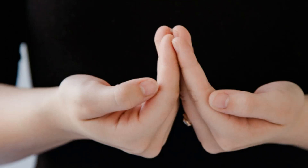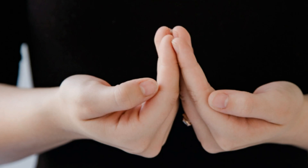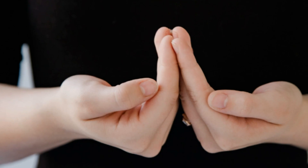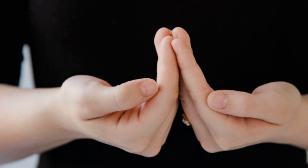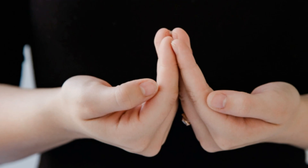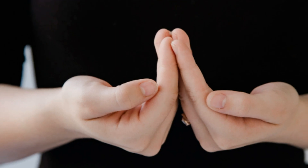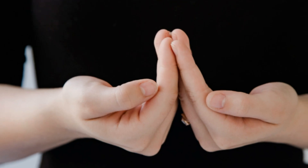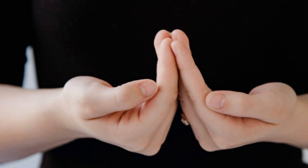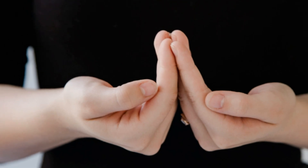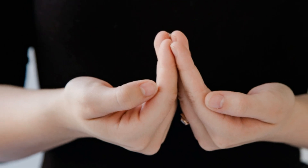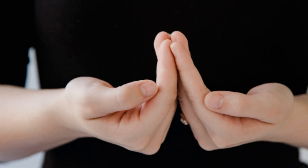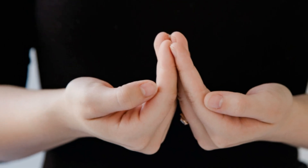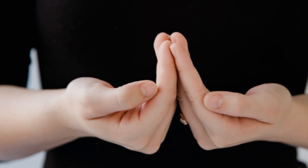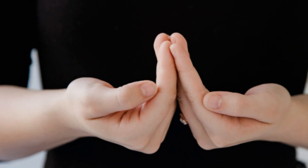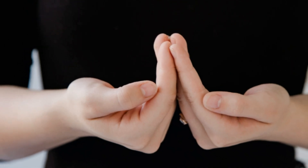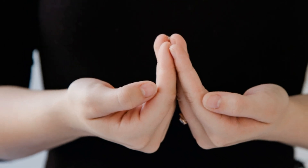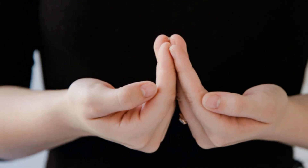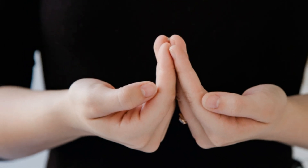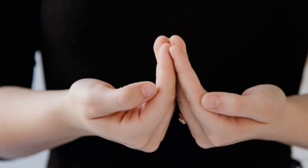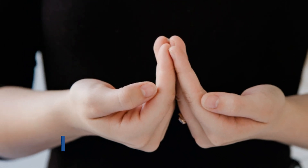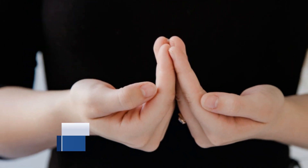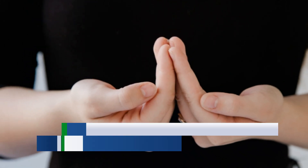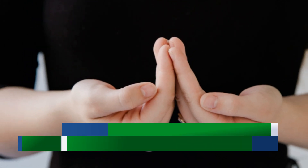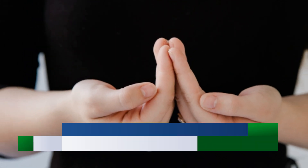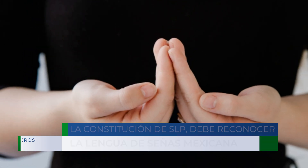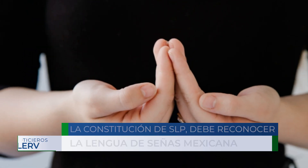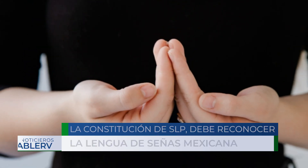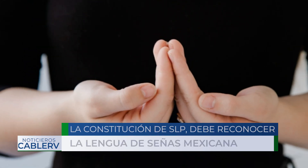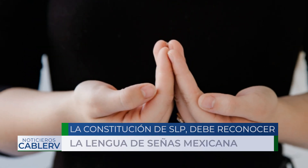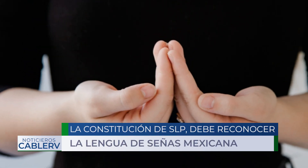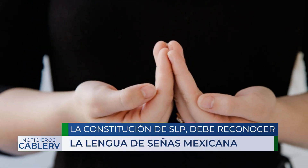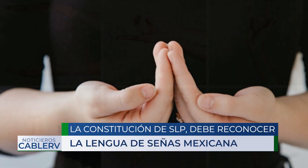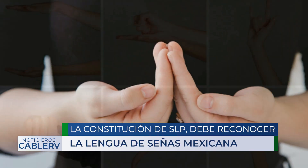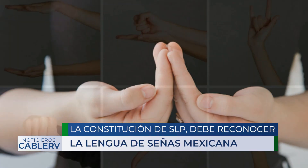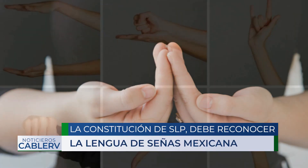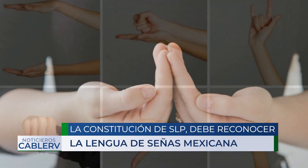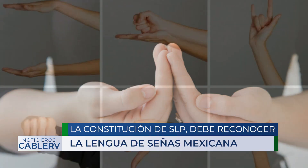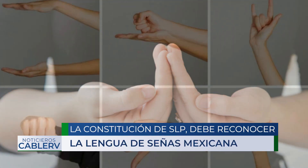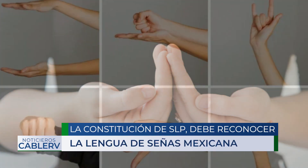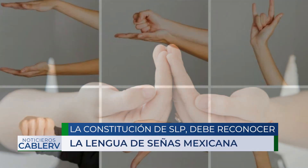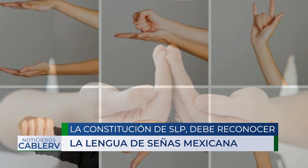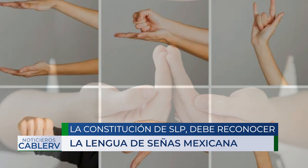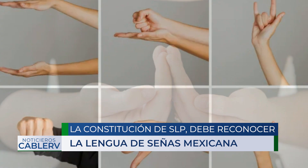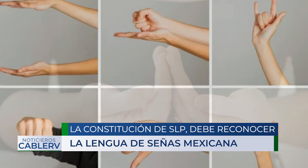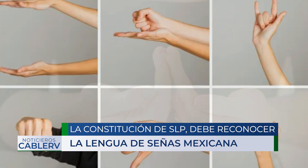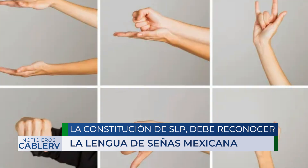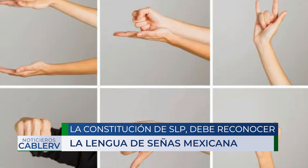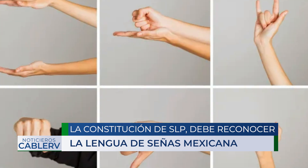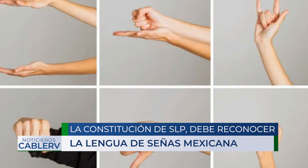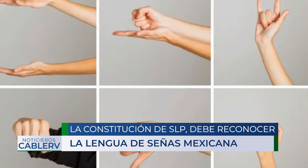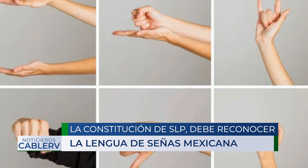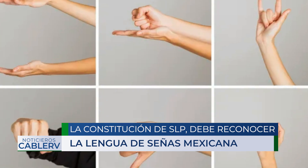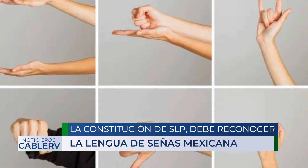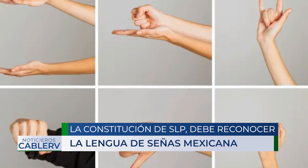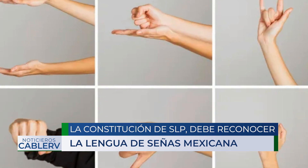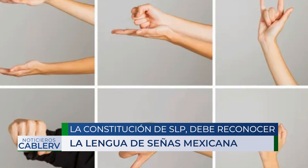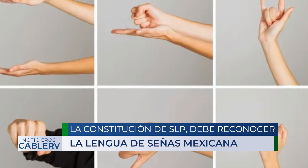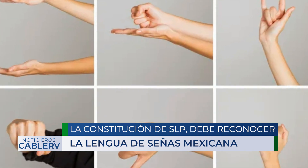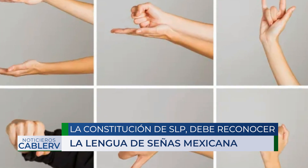El diputado Héctor Mauricio Ramírez Conichi presentó una iniciativa que propone reformar el artículo 10 de la Constitución Política del Estado para